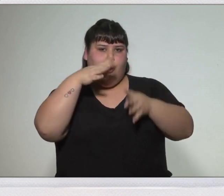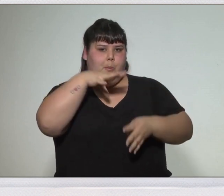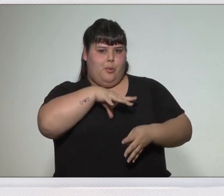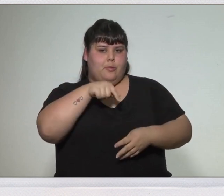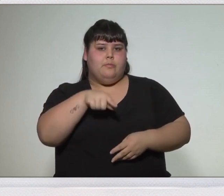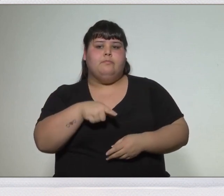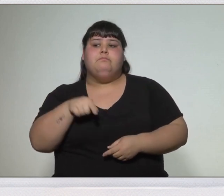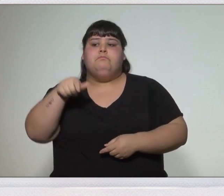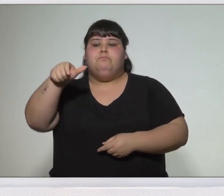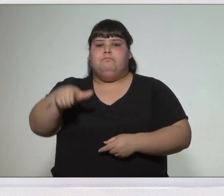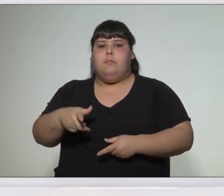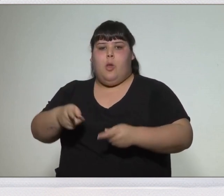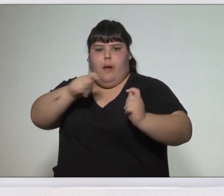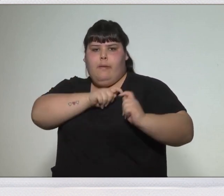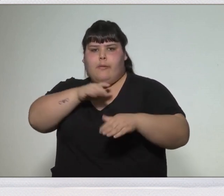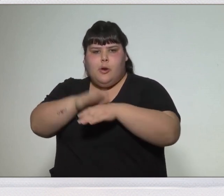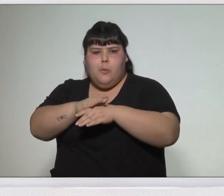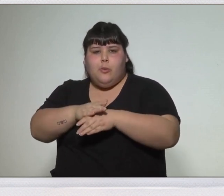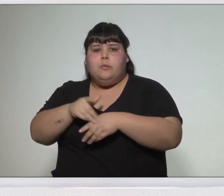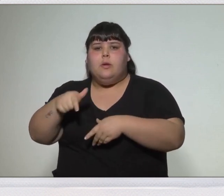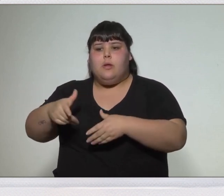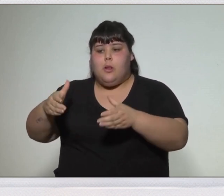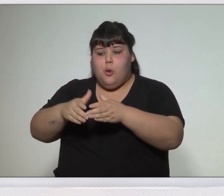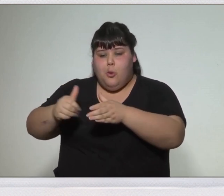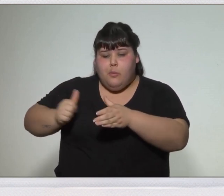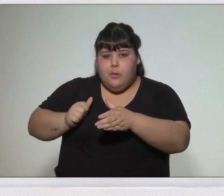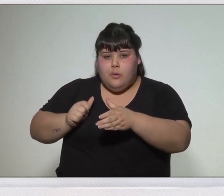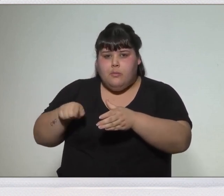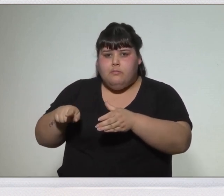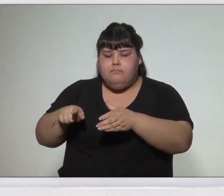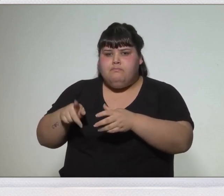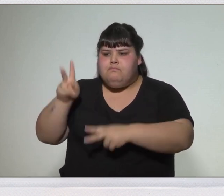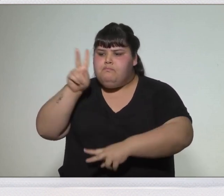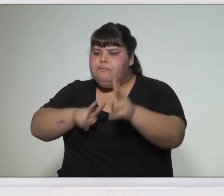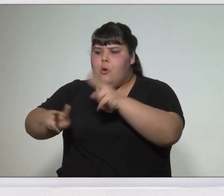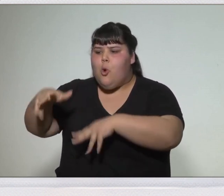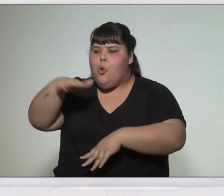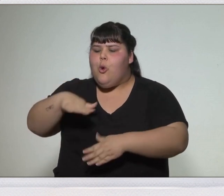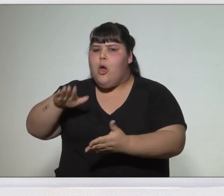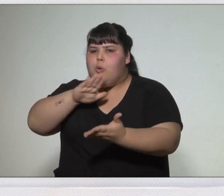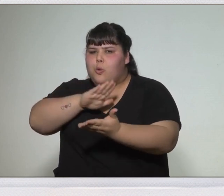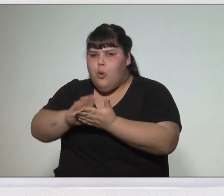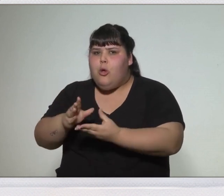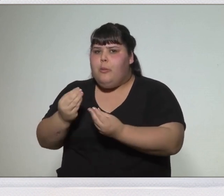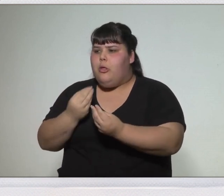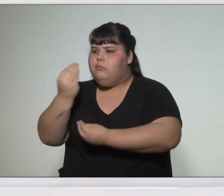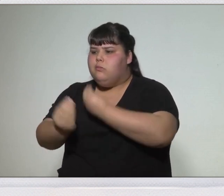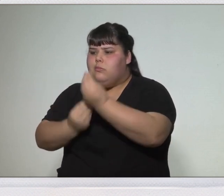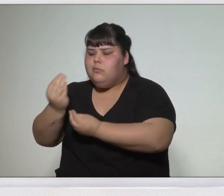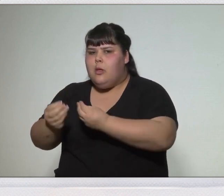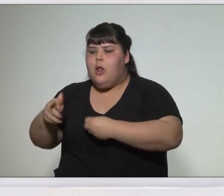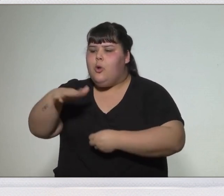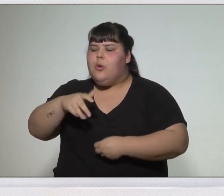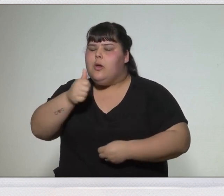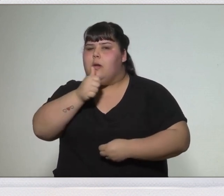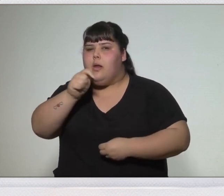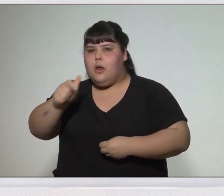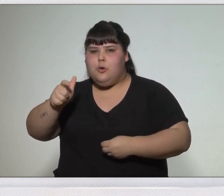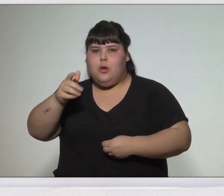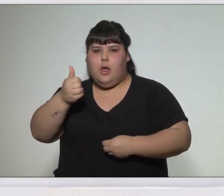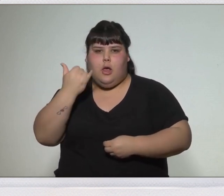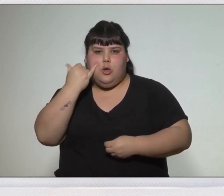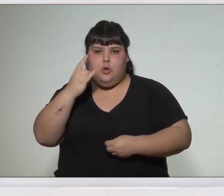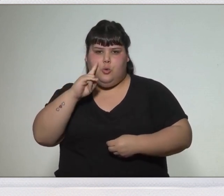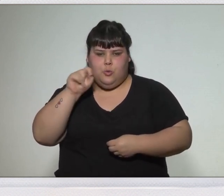comandante militar de las misiones, inicia el éxodo oriental hacia Arroyo Ashui. Un